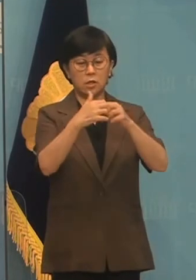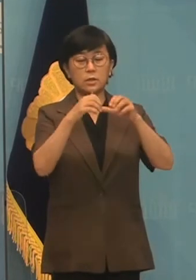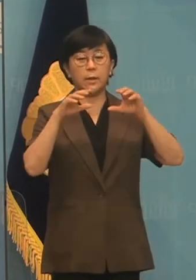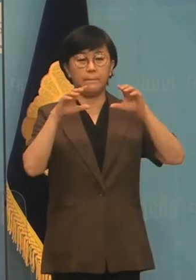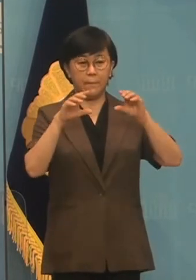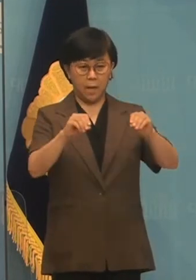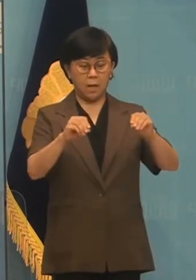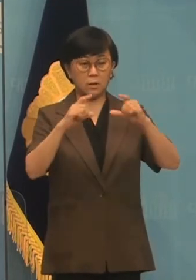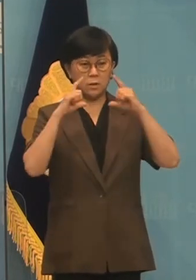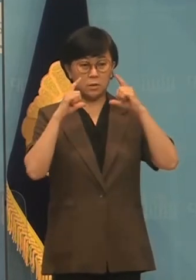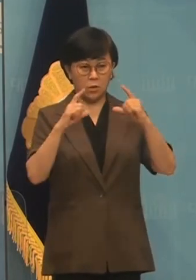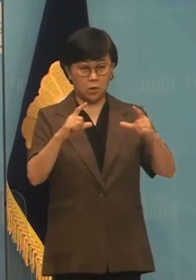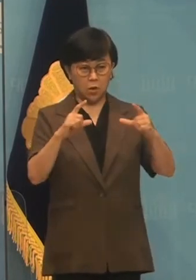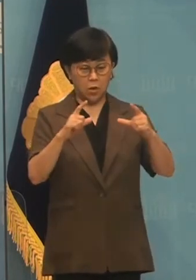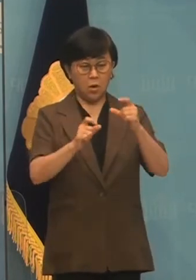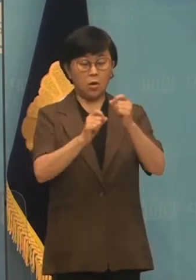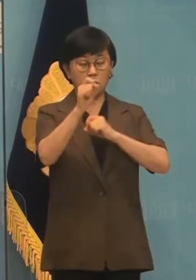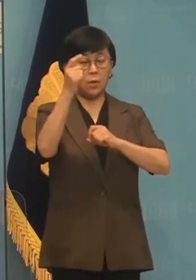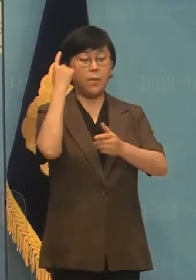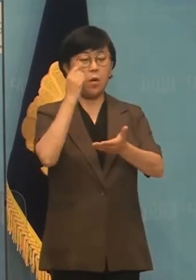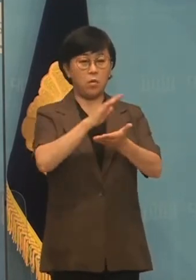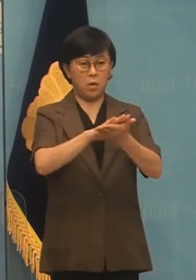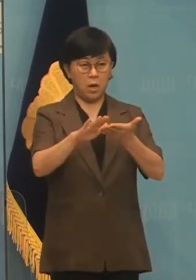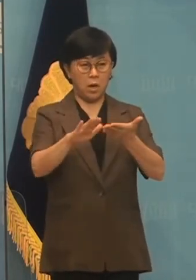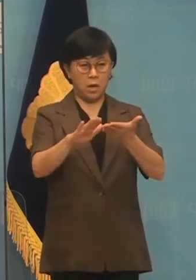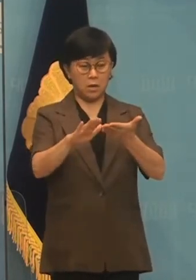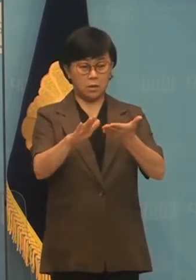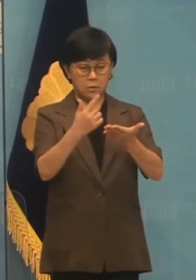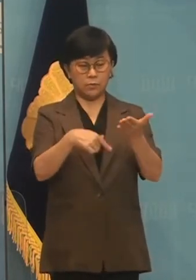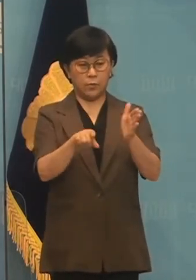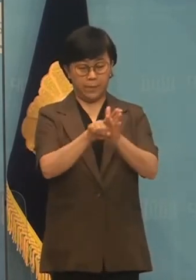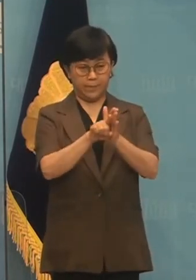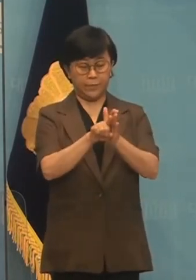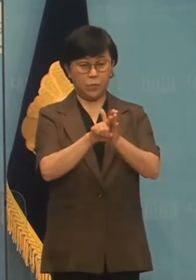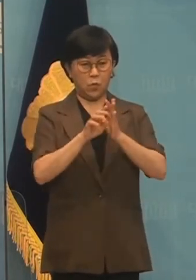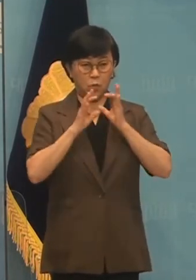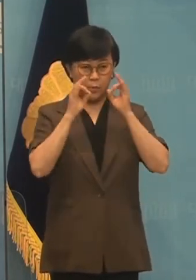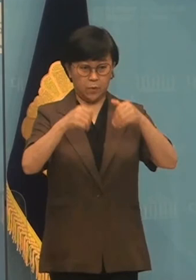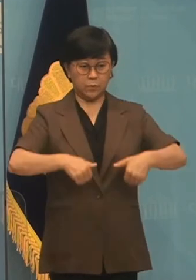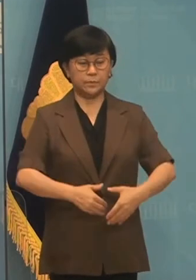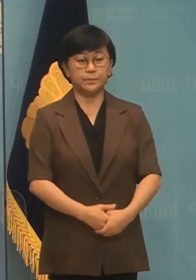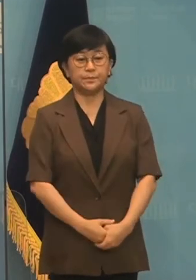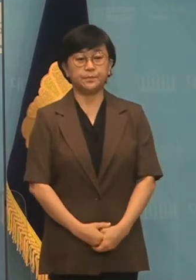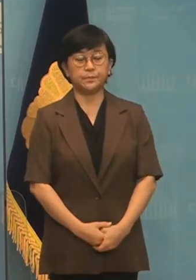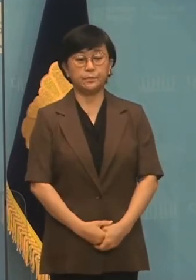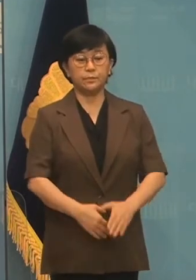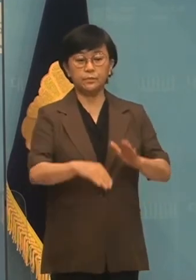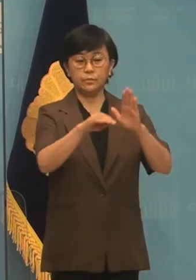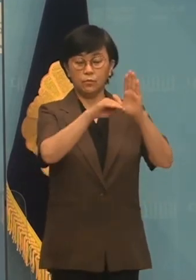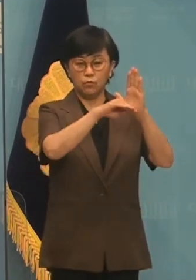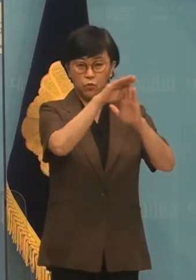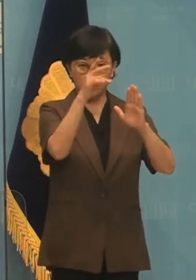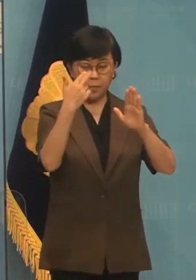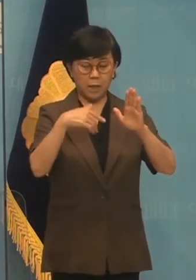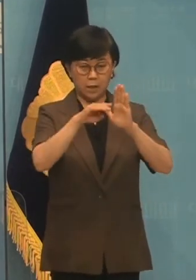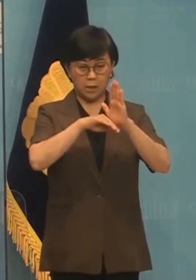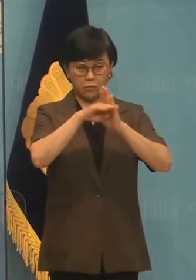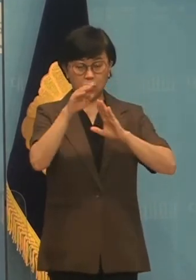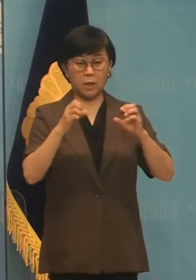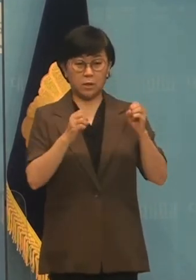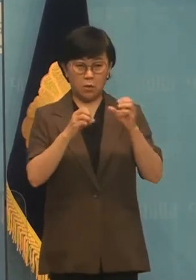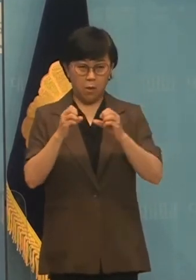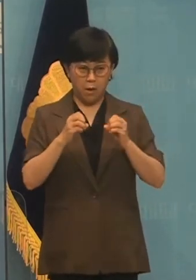항구적 평화체제를 정착시키는 일입니다. 최근 북미 간 남북 간